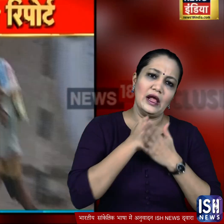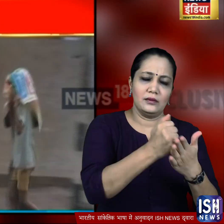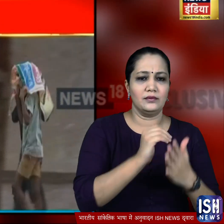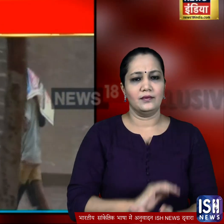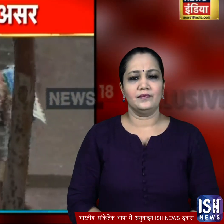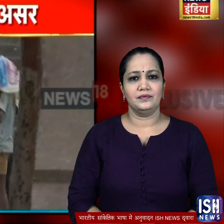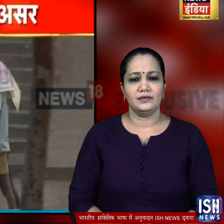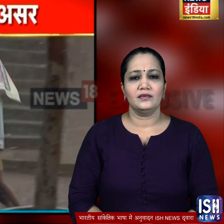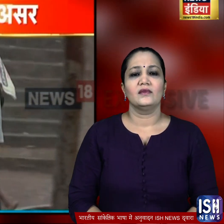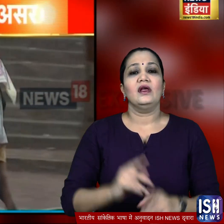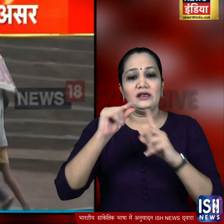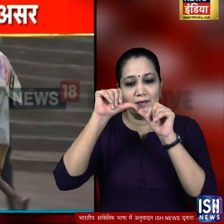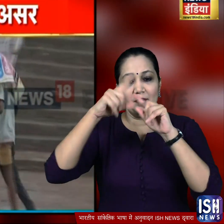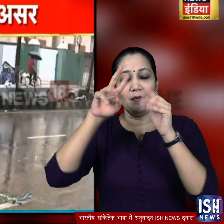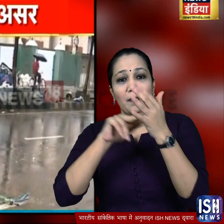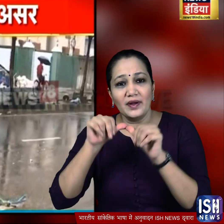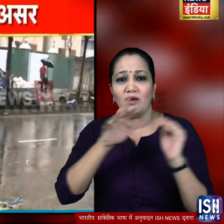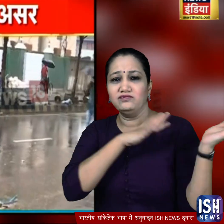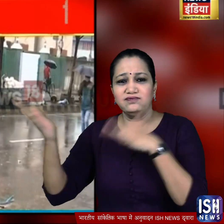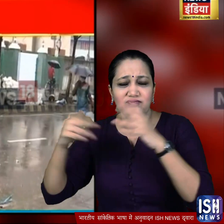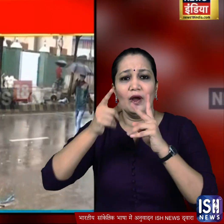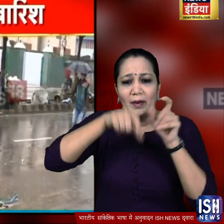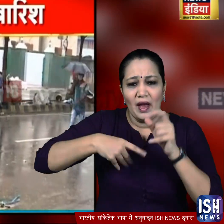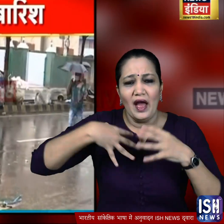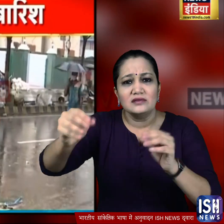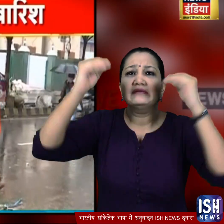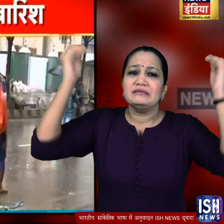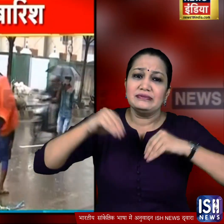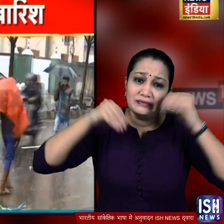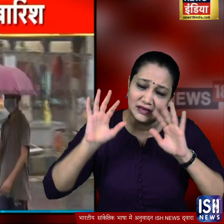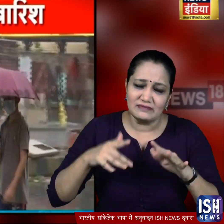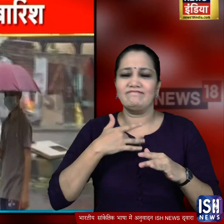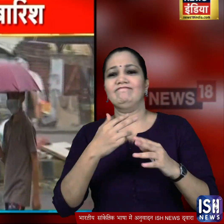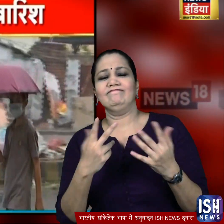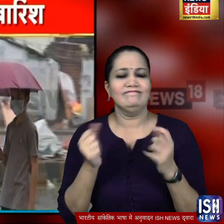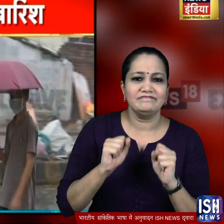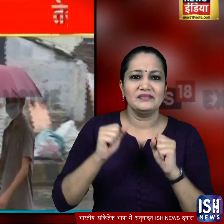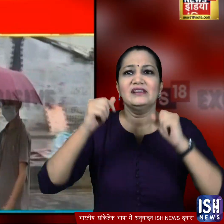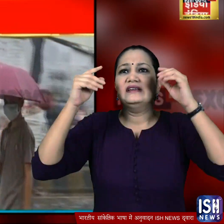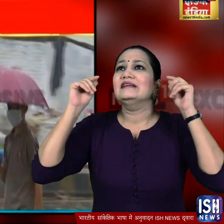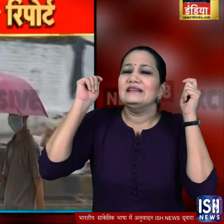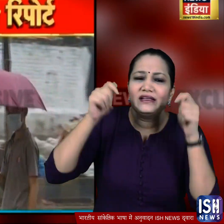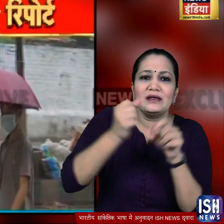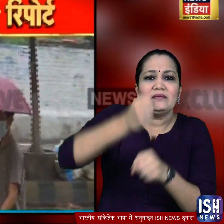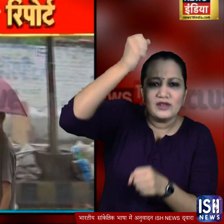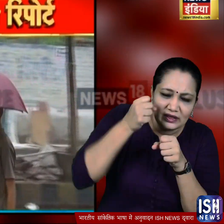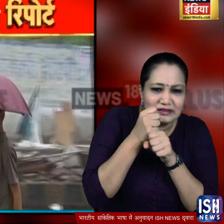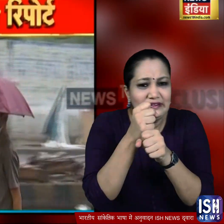तूफान के बाद राजधानी पटना में भी घरों से बाहर निकले लोगों को बारिश का सामना करना पड़ा कुछने भीगने से बचने के लिए चातों का साहरा लिया